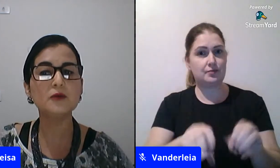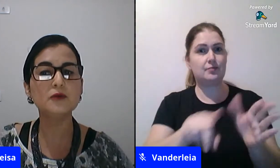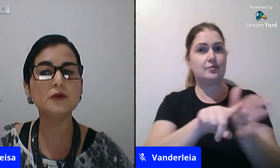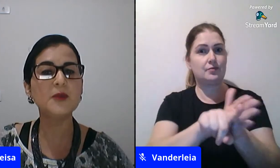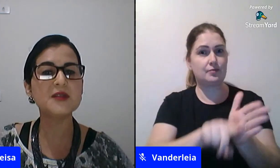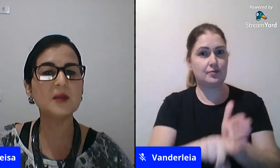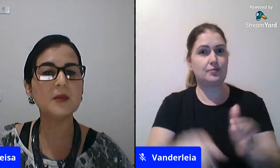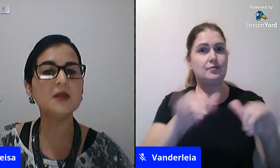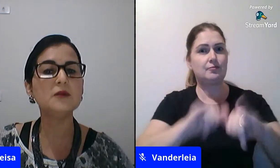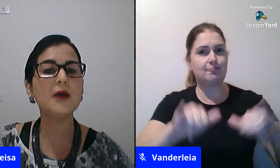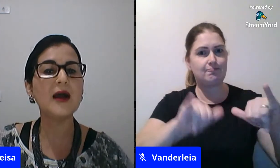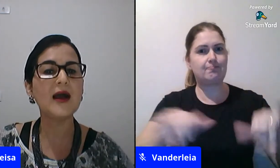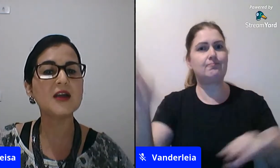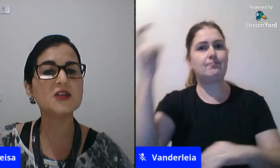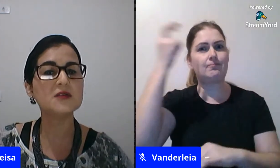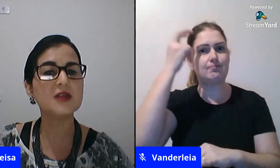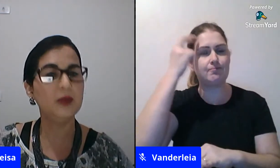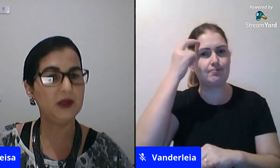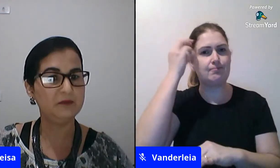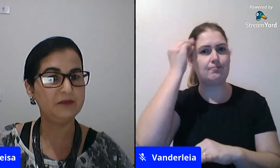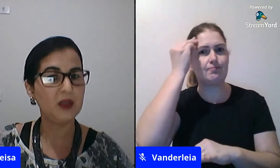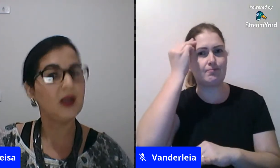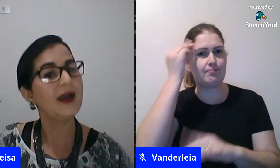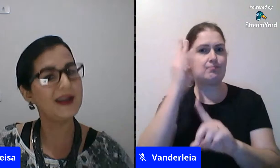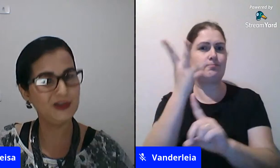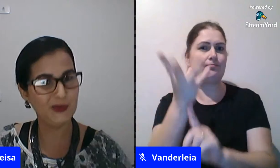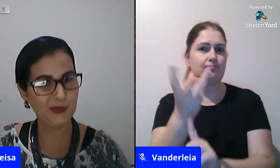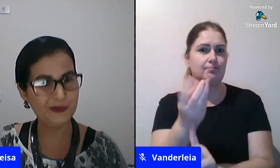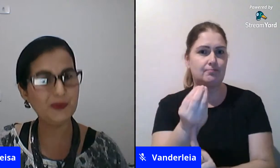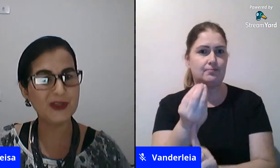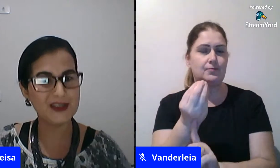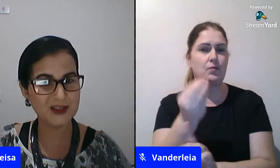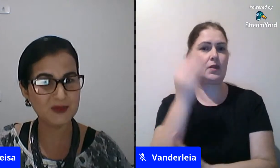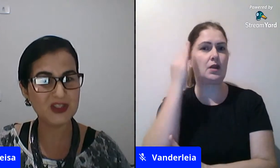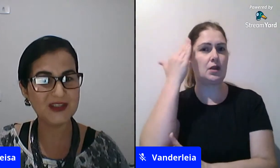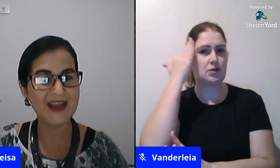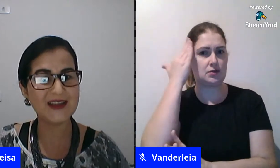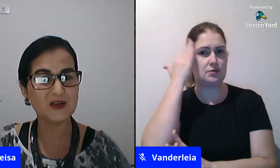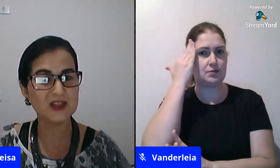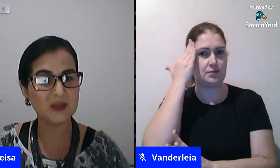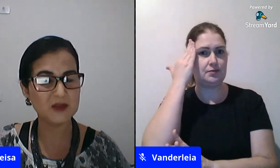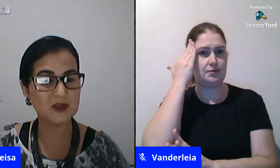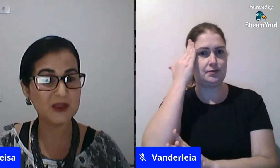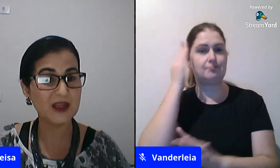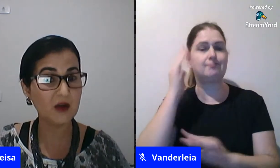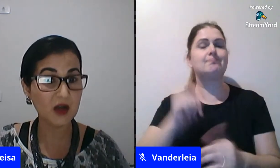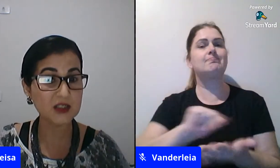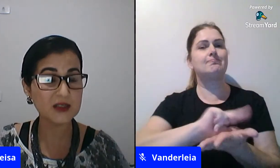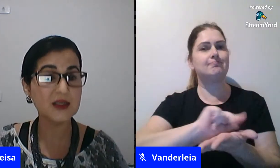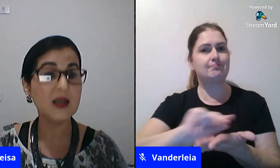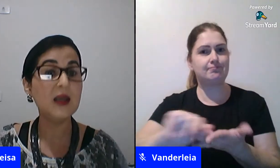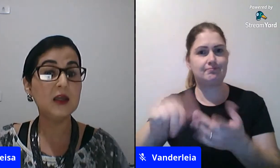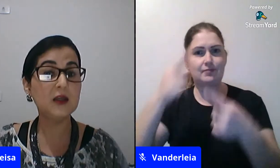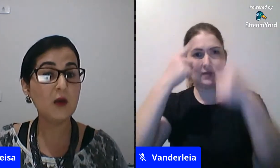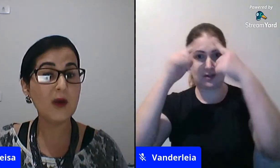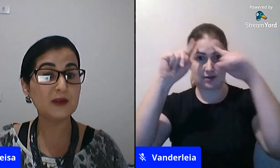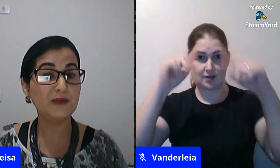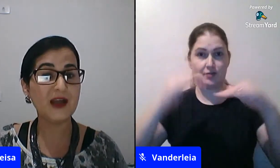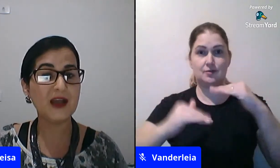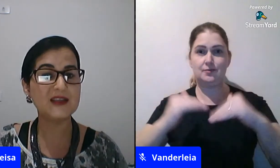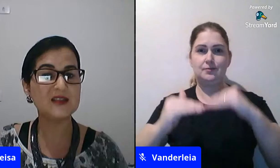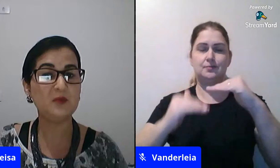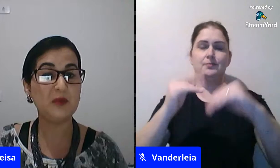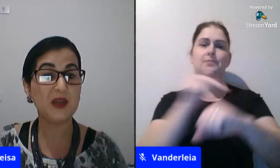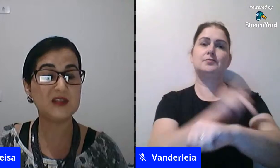divulgar a cultura o pensamento a arte o saber aí de novo pluralismo de ideias e concepções pedagógicas e no